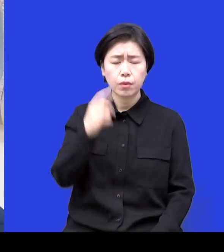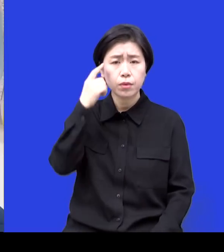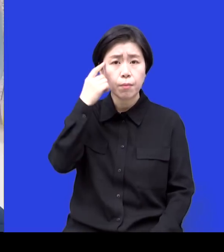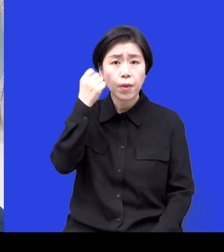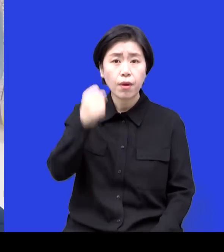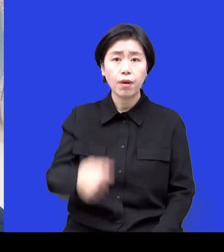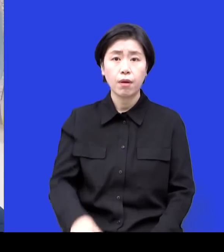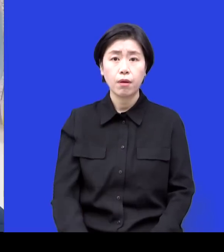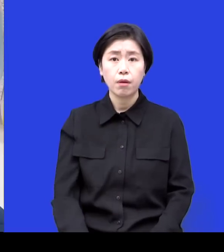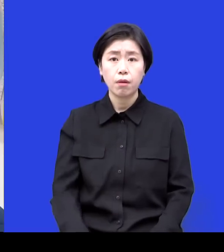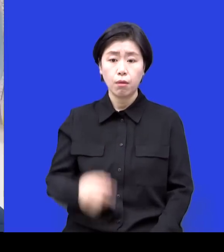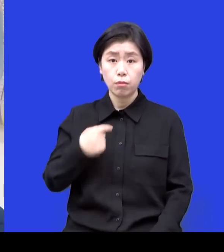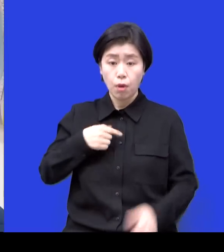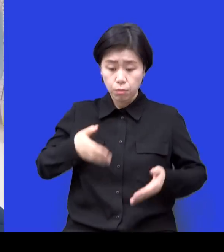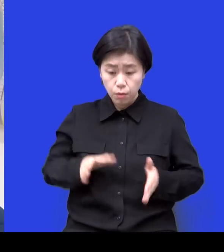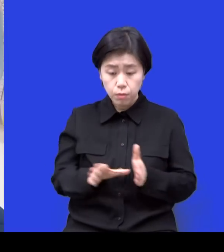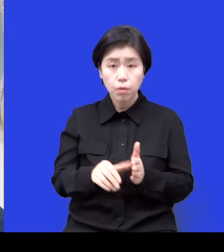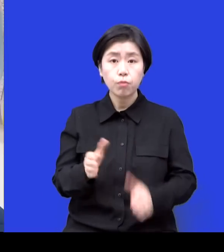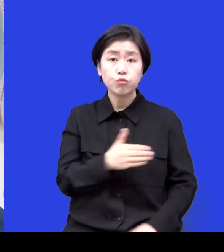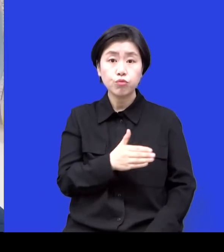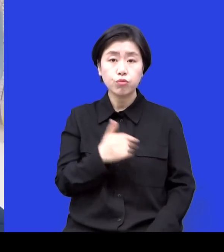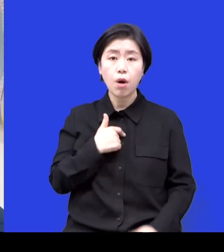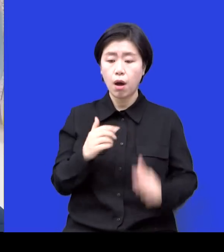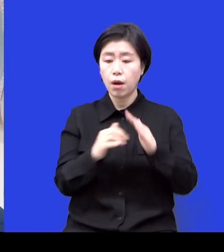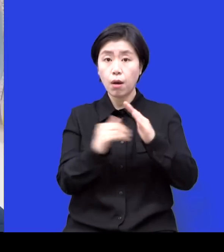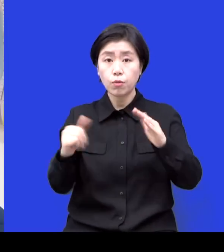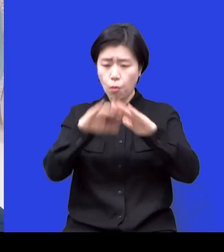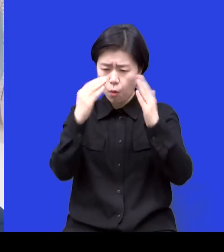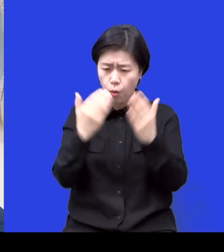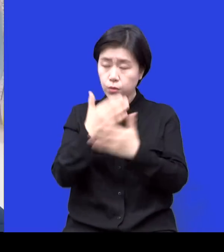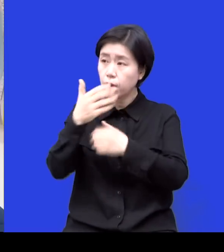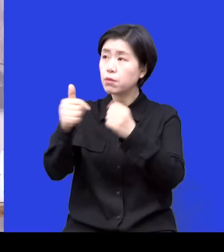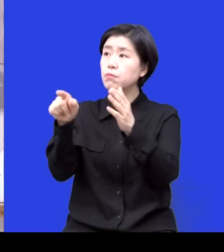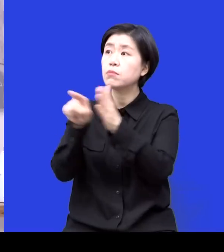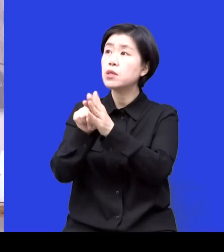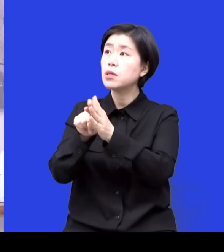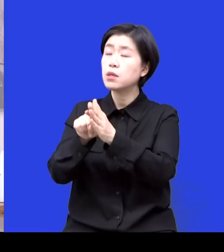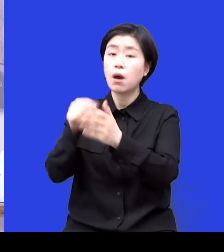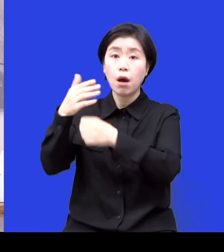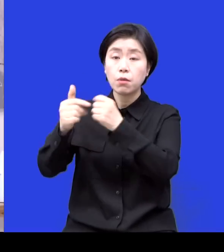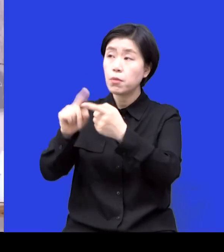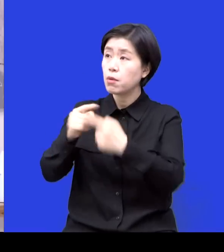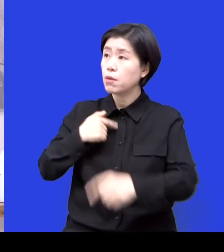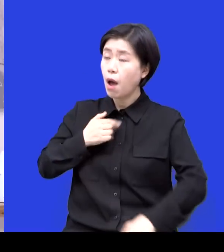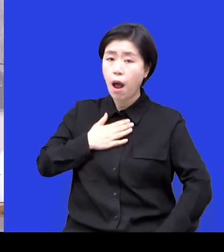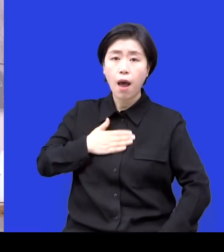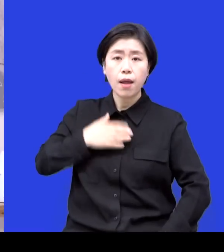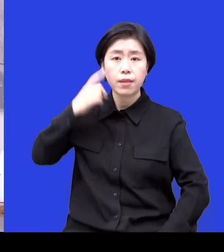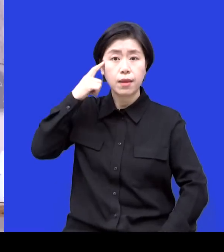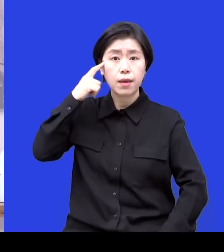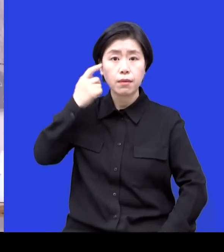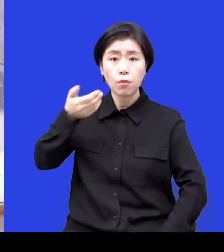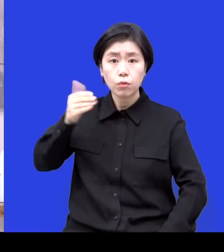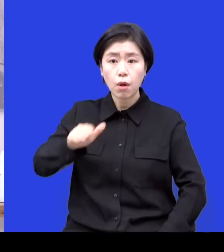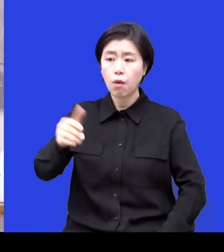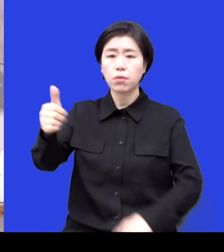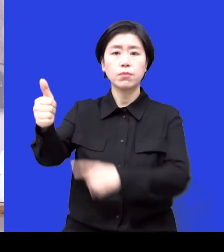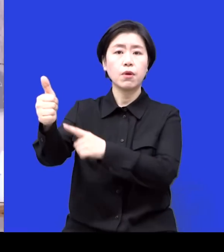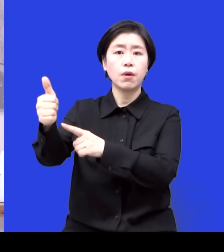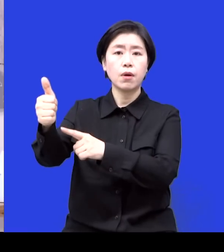모태신앙이고 하나님을 믿고 예수님을 알지만 왜 저분은 기가 막히고 예수님의 사랑은 기가